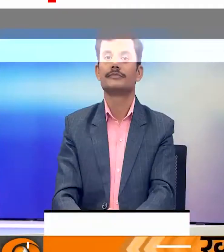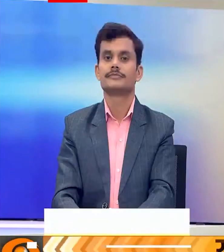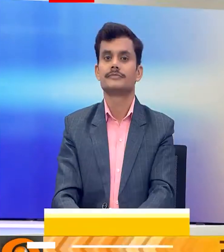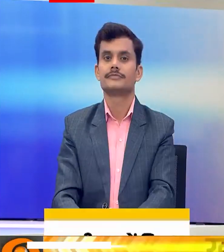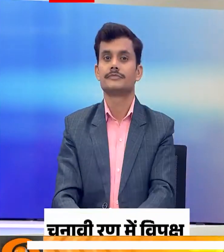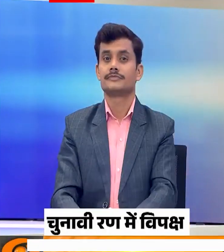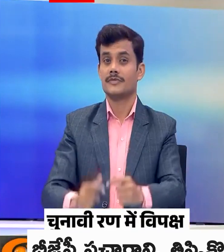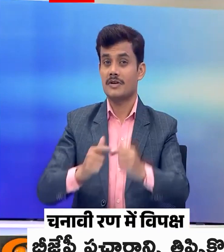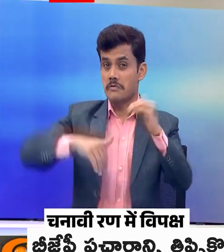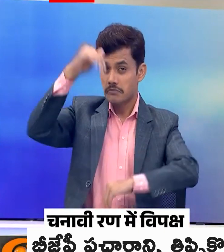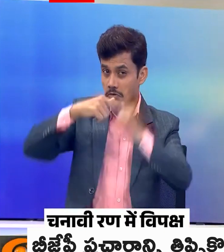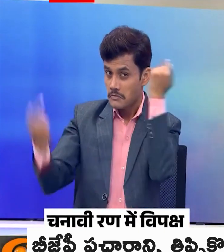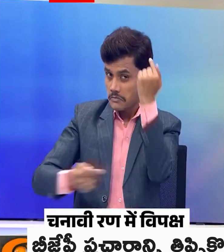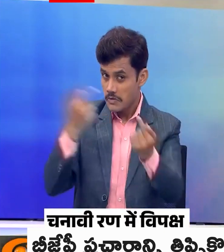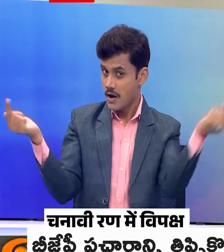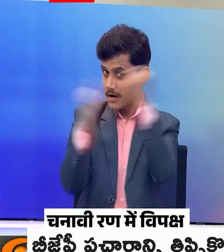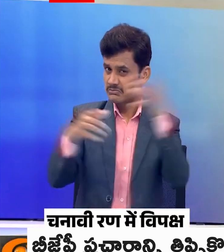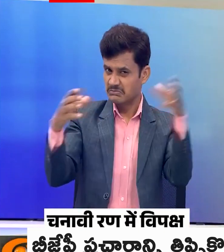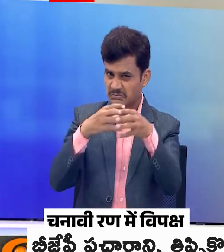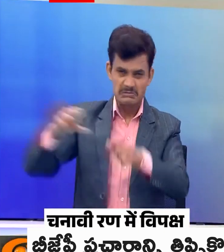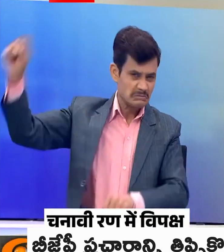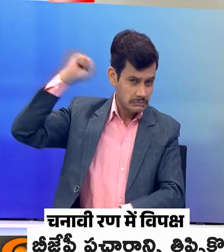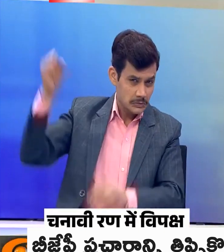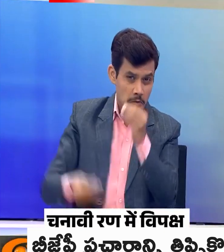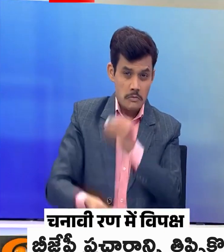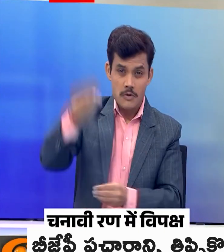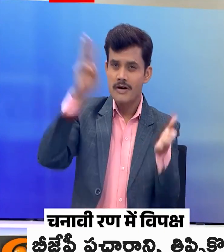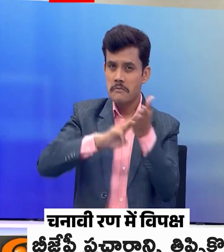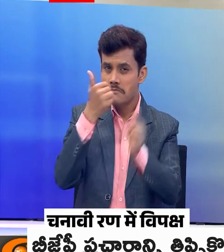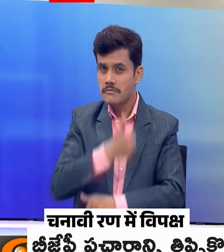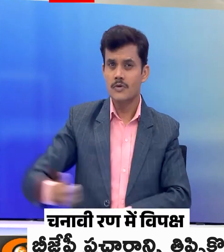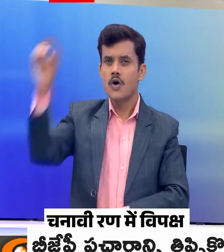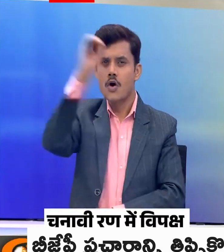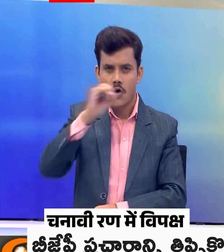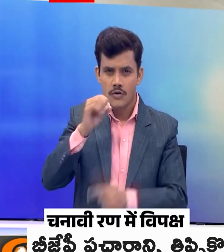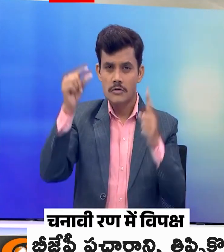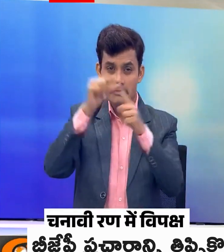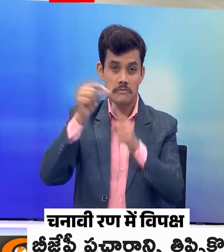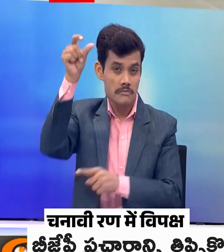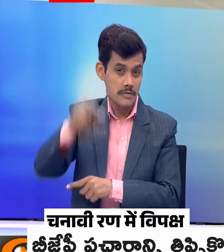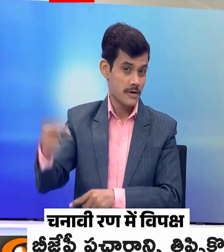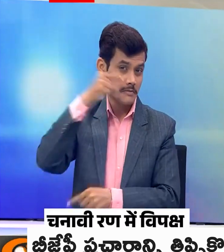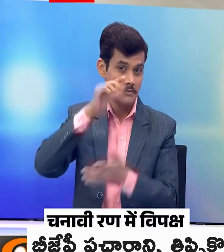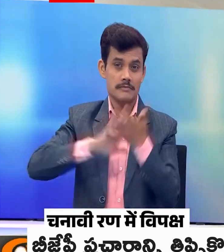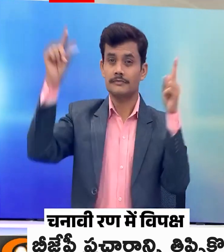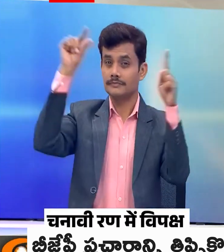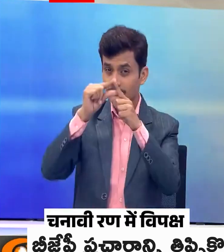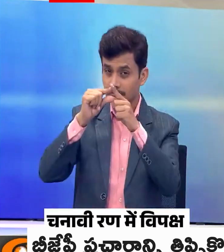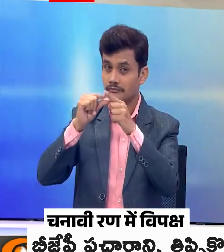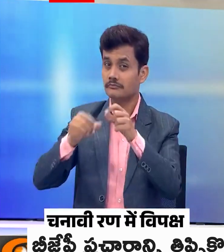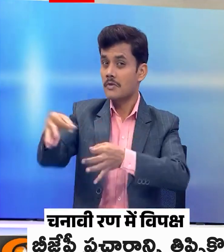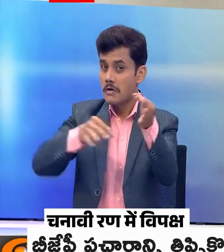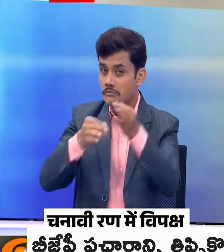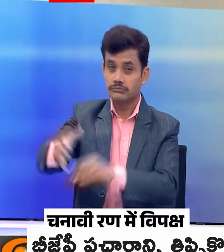चुनावी रण में विपक्ष ने भी जोकी ताकत मलीकार जुन खड़गे उडिशा में तो प्रयंका गान्धी हिमाचल में करेंगी पार्टी